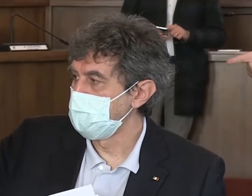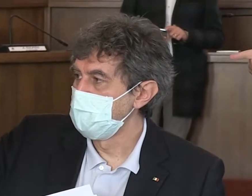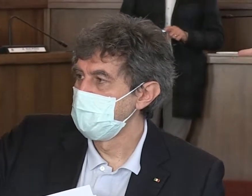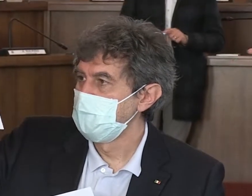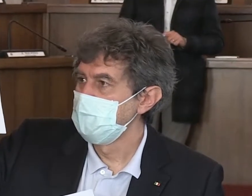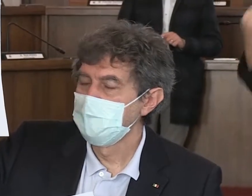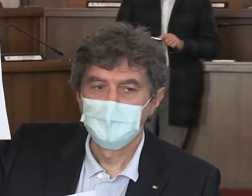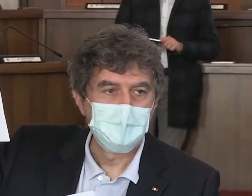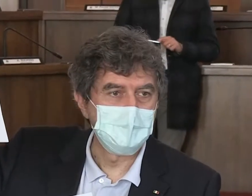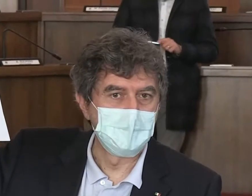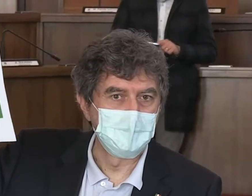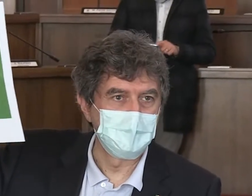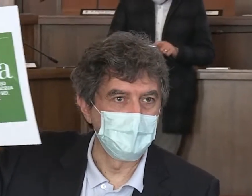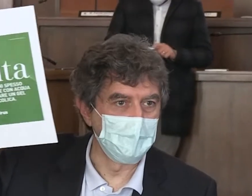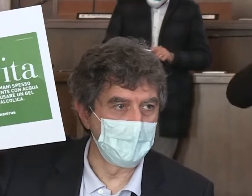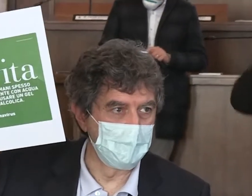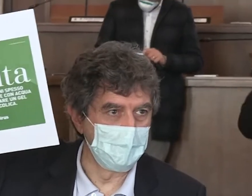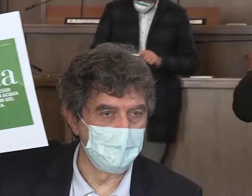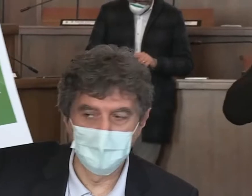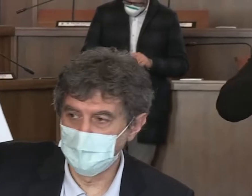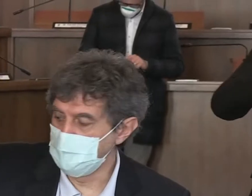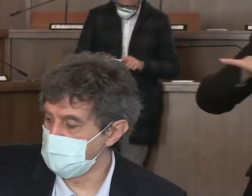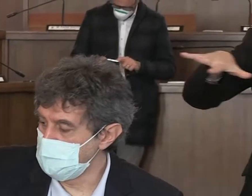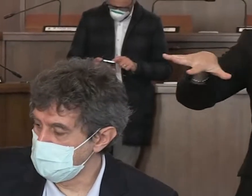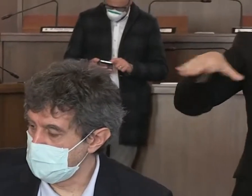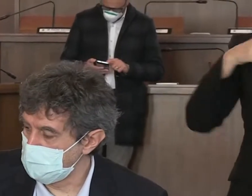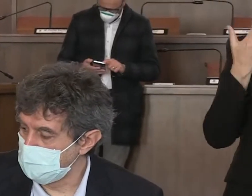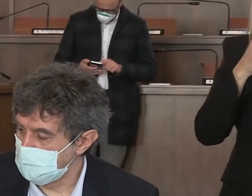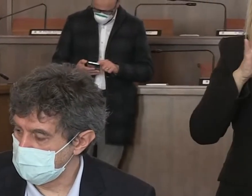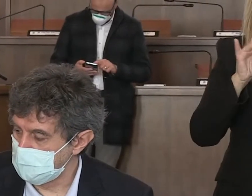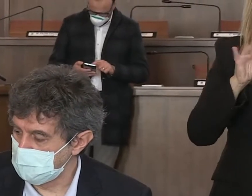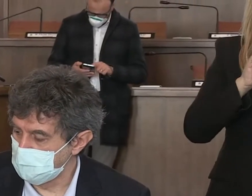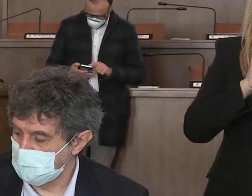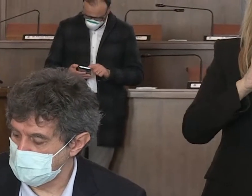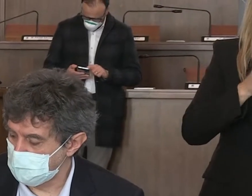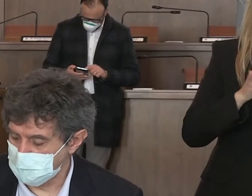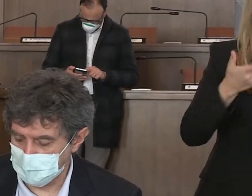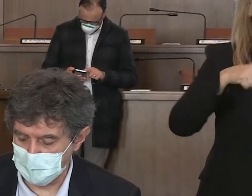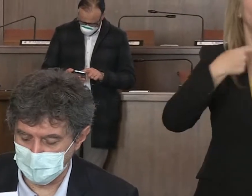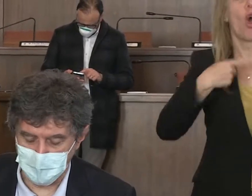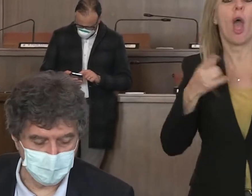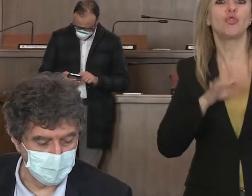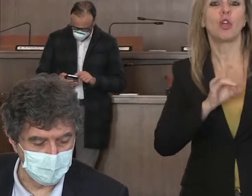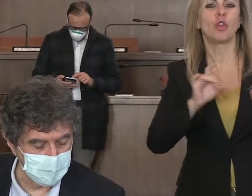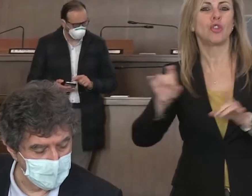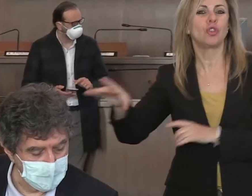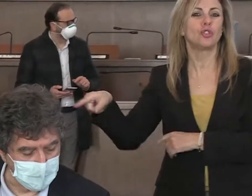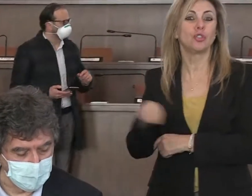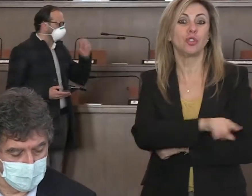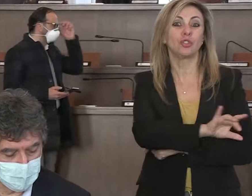sta circolando al momento sui social con una notevole risposta perché abbiamo